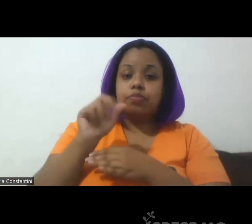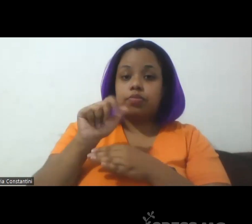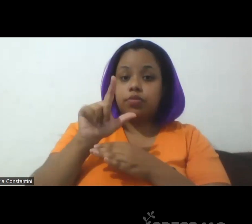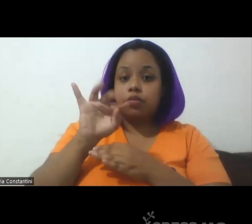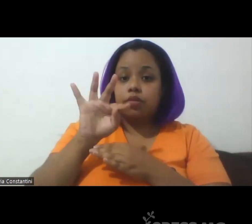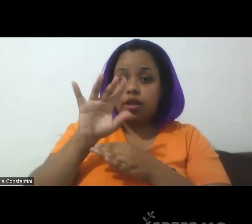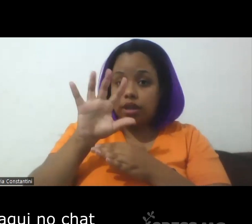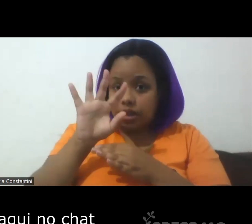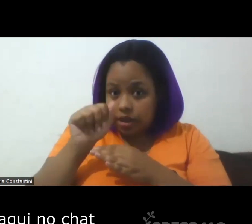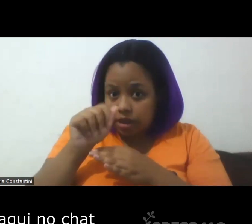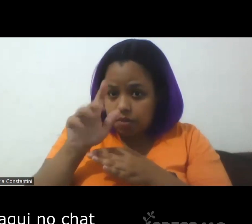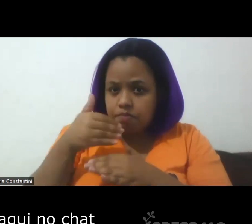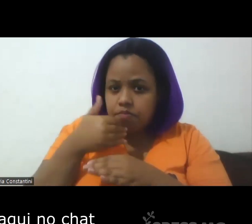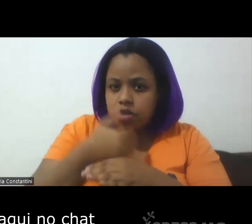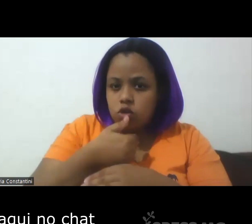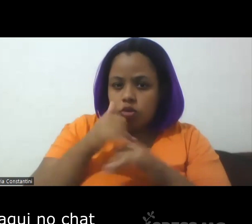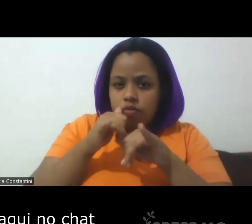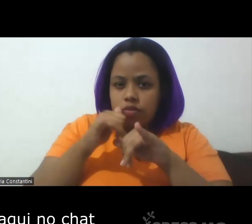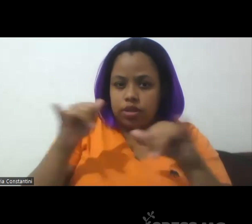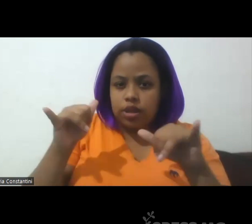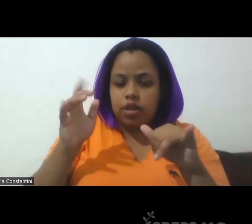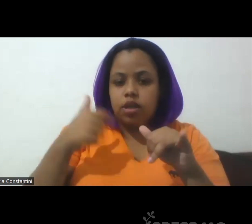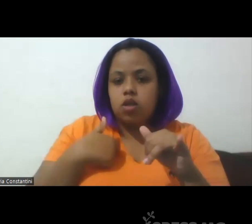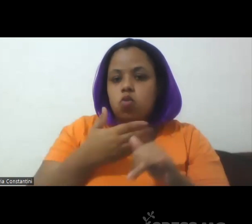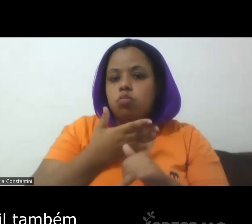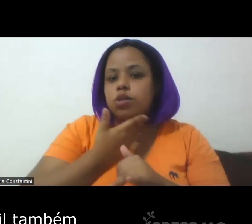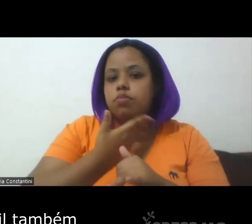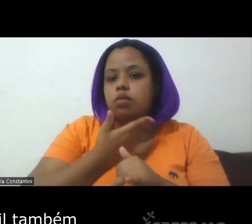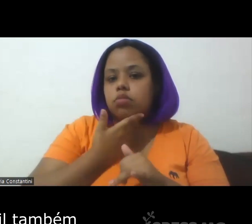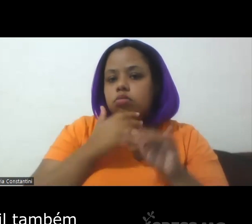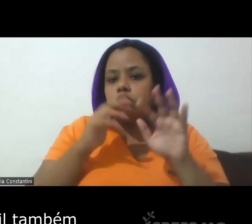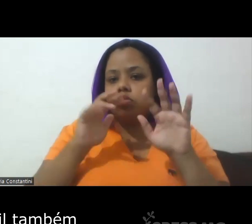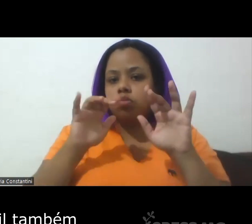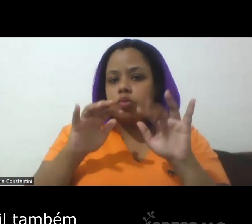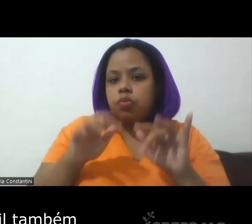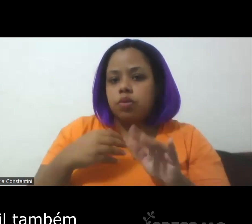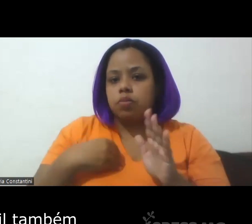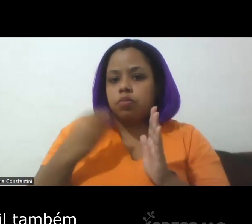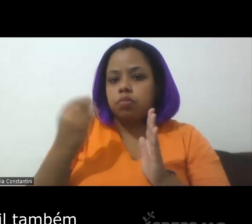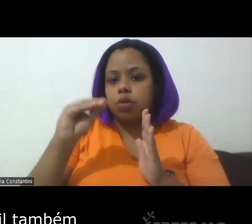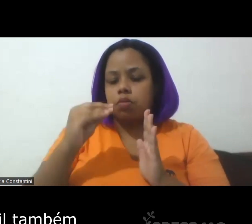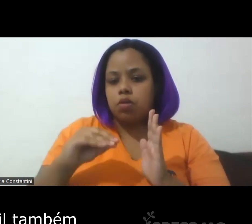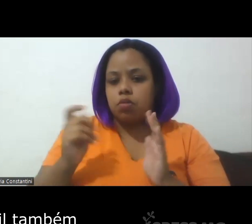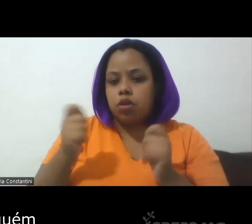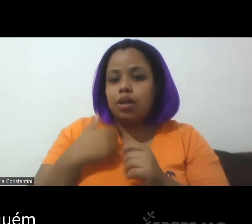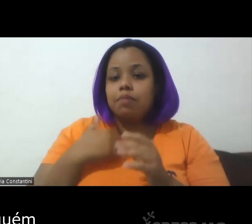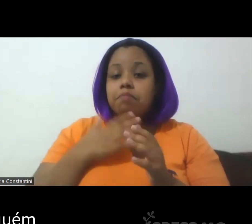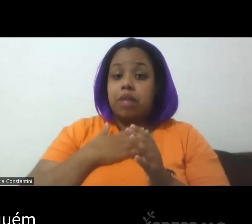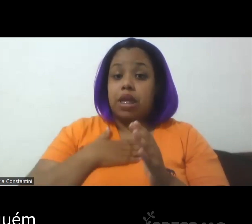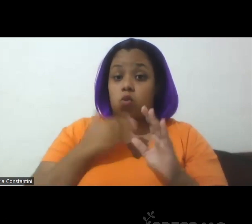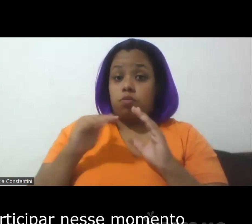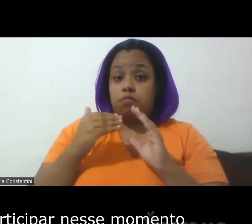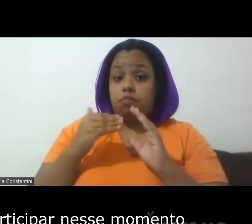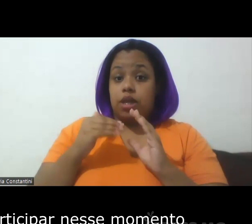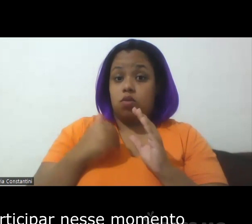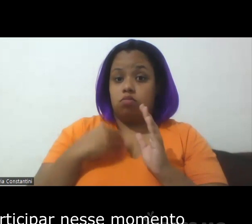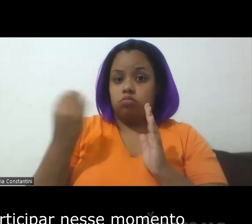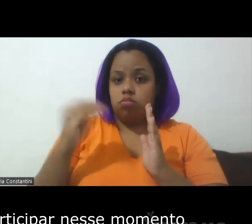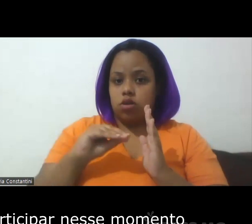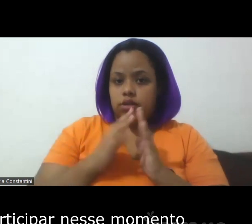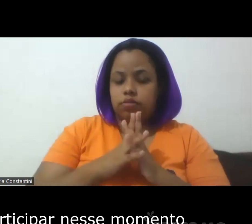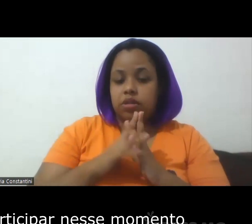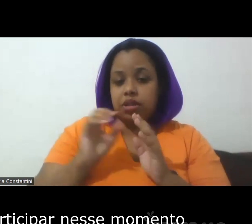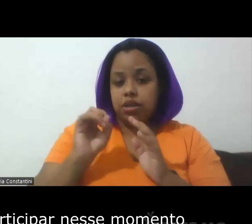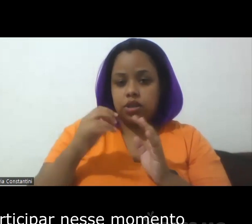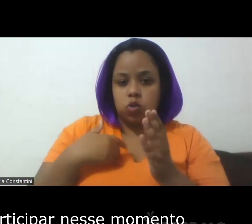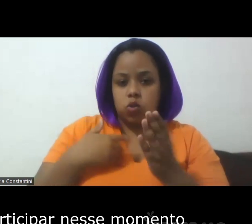eu vou deixar aqui no chat o meu o meu e-mail também caso alguém né não tenha condições